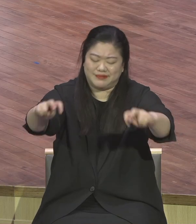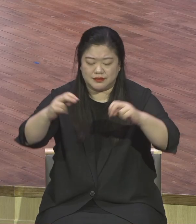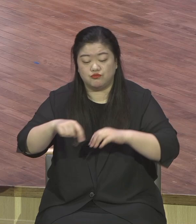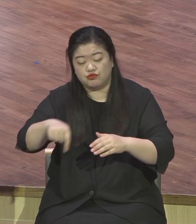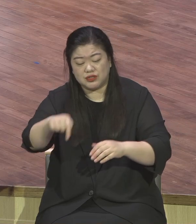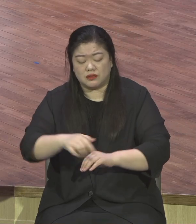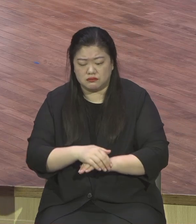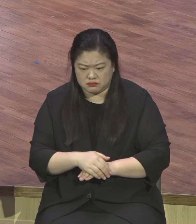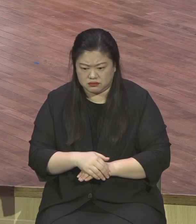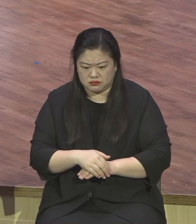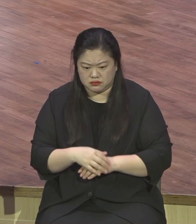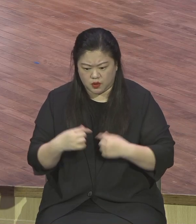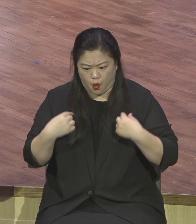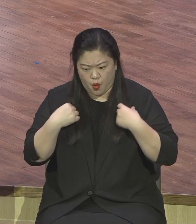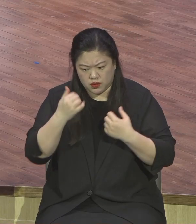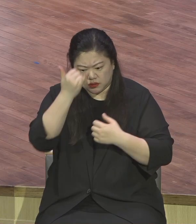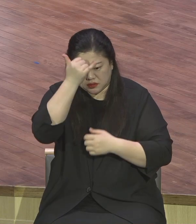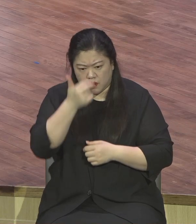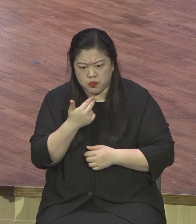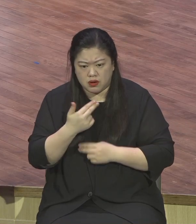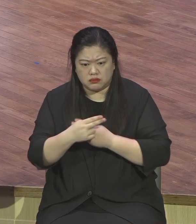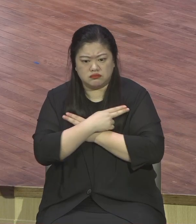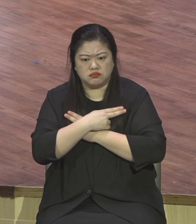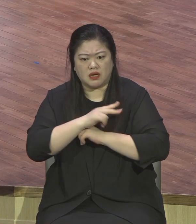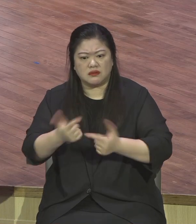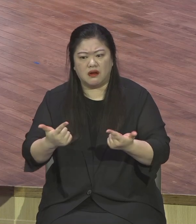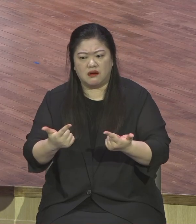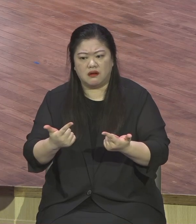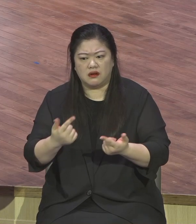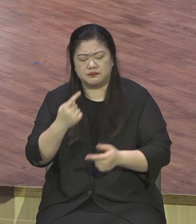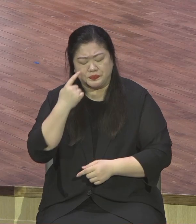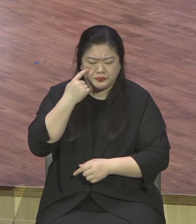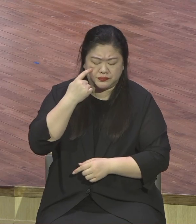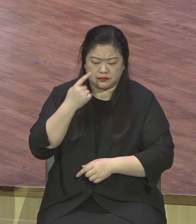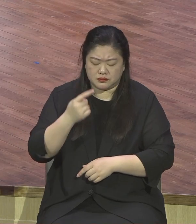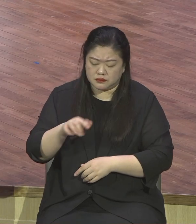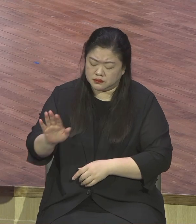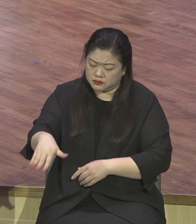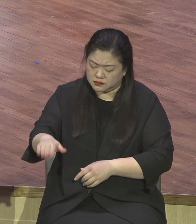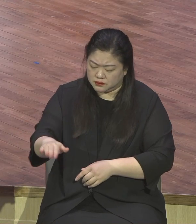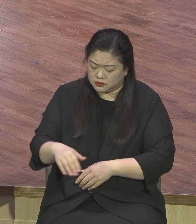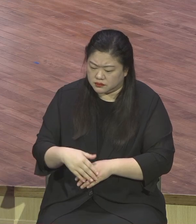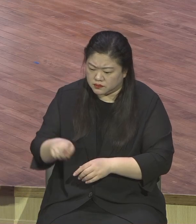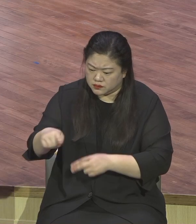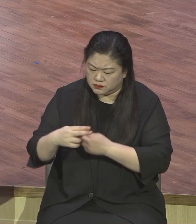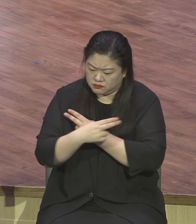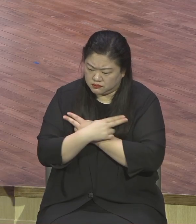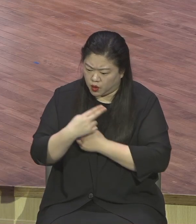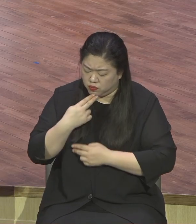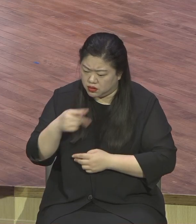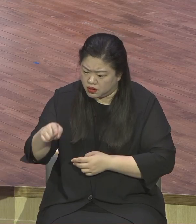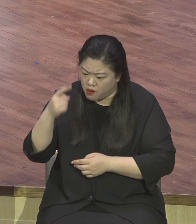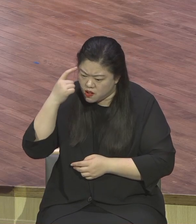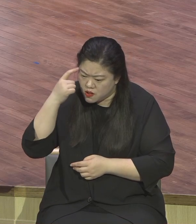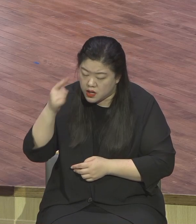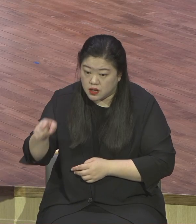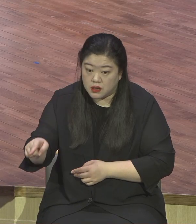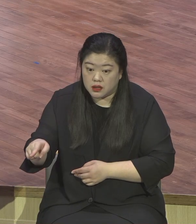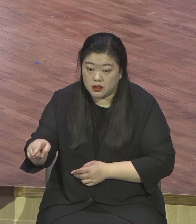사람을 보고 이러대 친구여 어찌하여 예복을 입지 않고 여기 들어왔냐 하니 그가 아무 말도 못하거늘 임금이